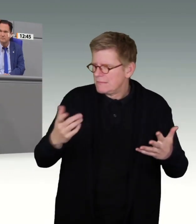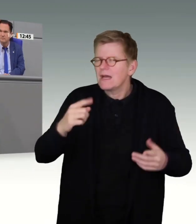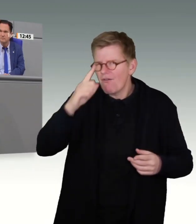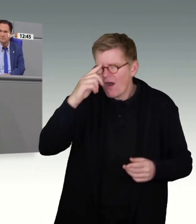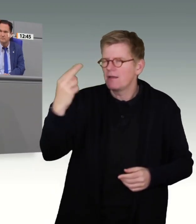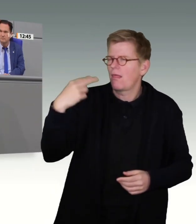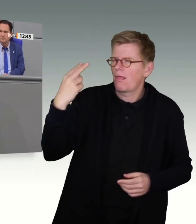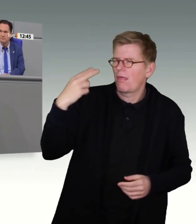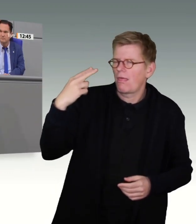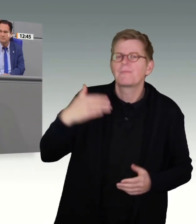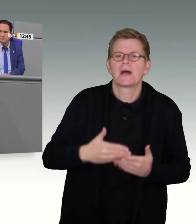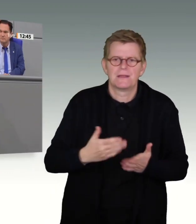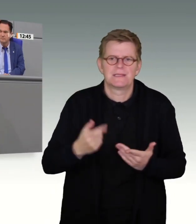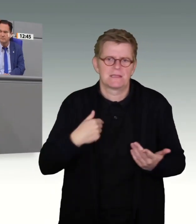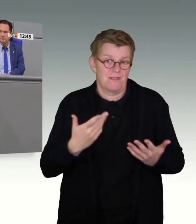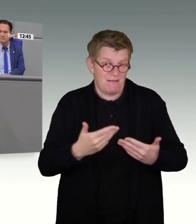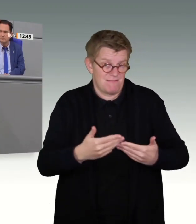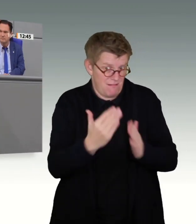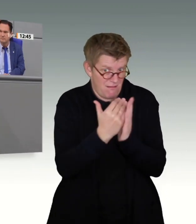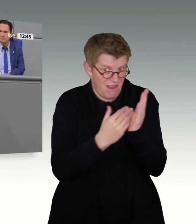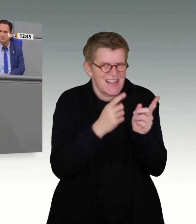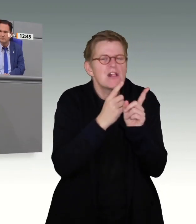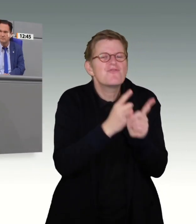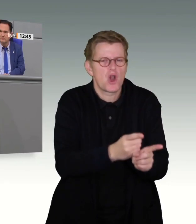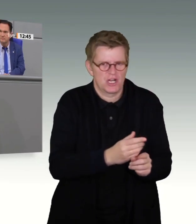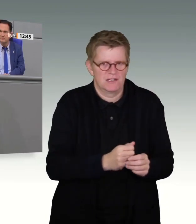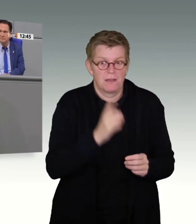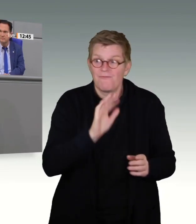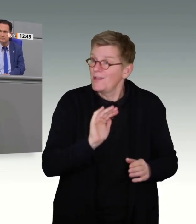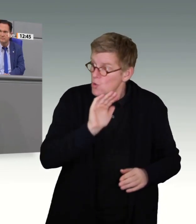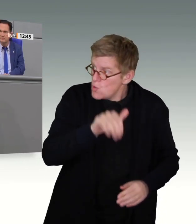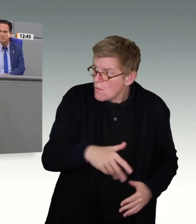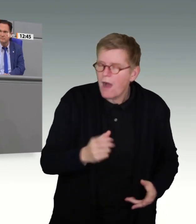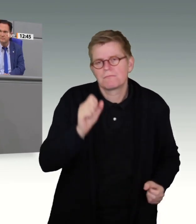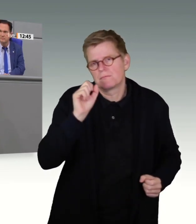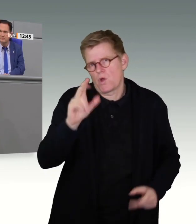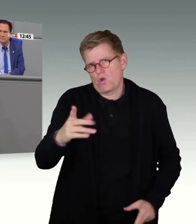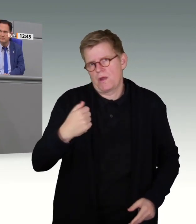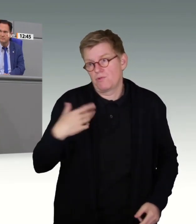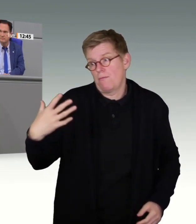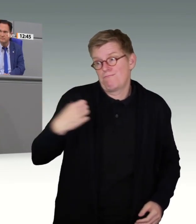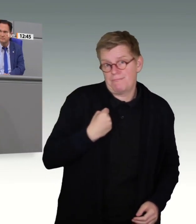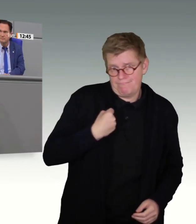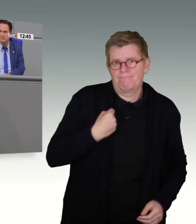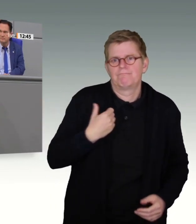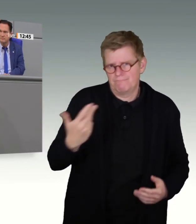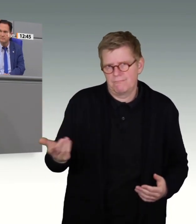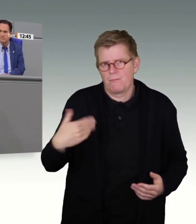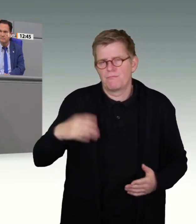ob er Regeln übertritt. Tut er es aber dennoch, dann ist die Aufklärung und Bestrafung seiner Taten um vieles leichter, als sie es sonst wäre.